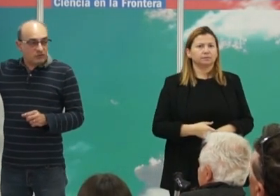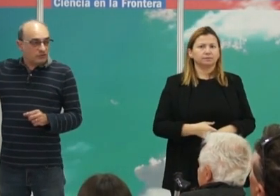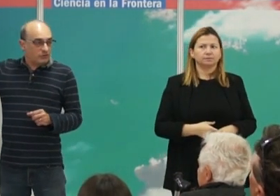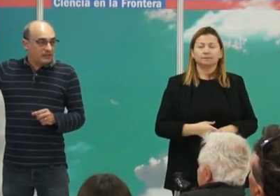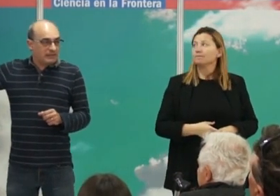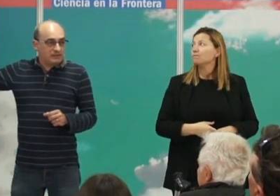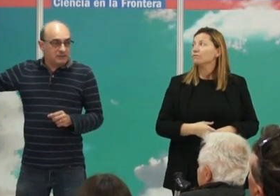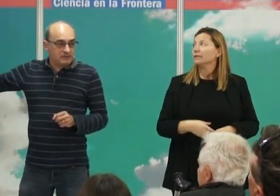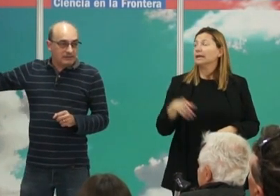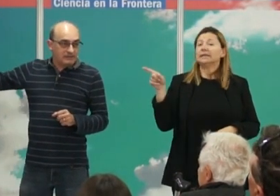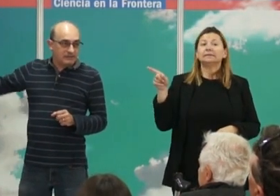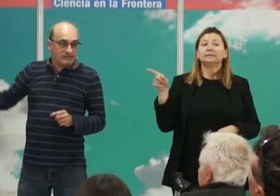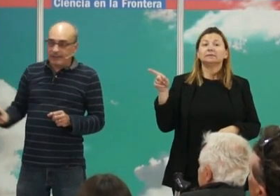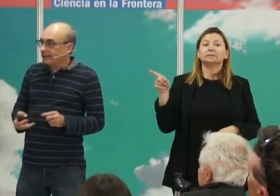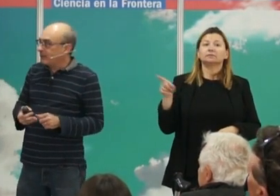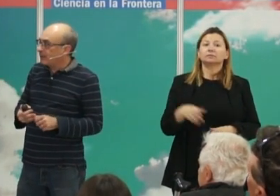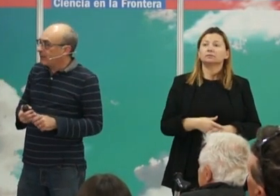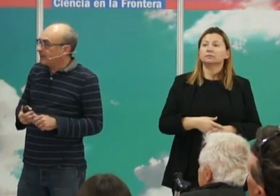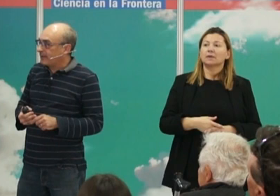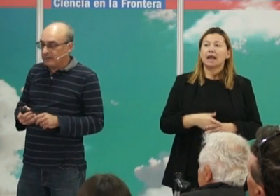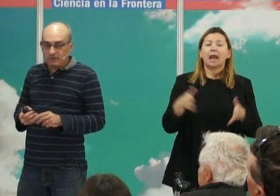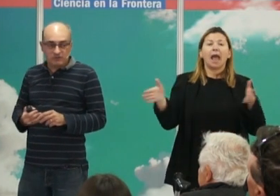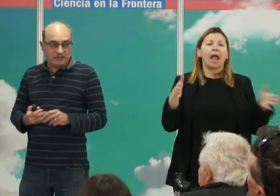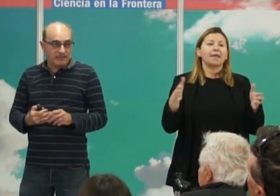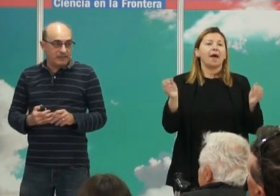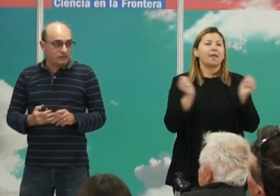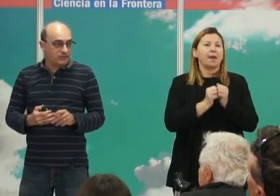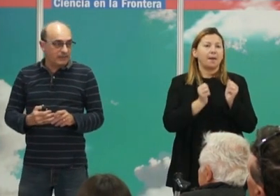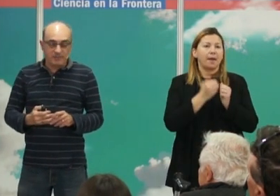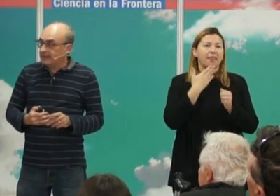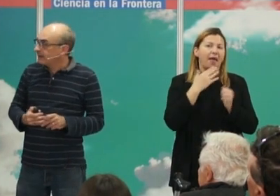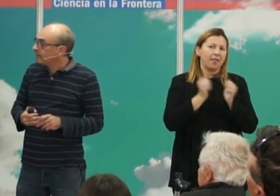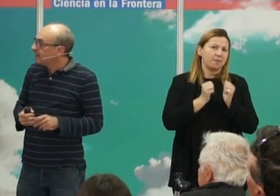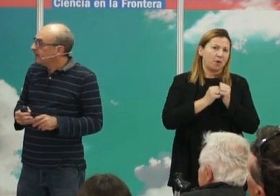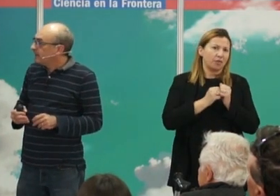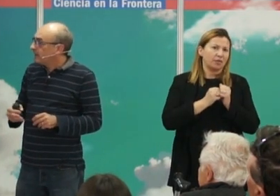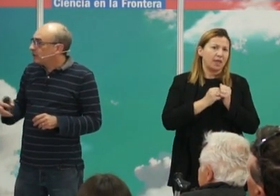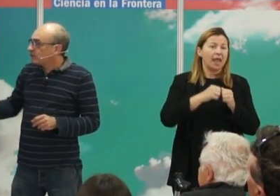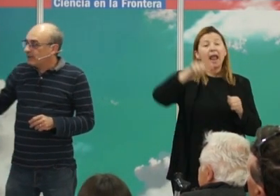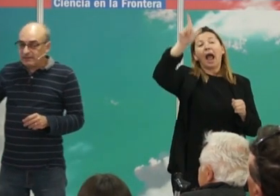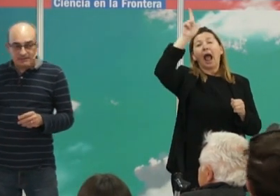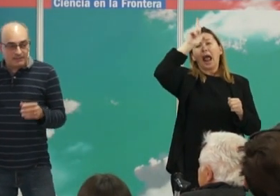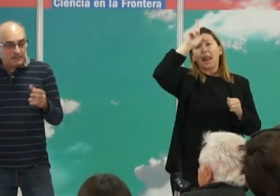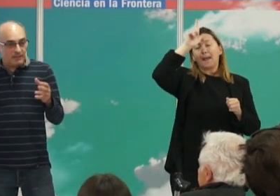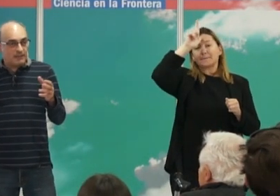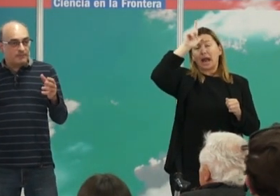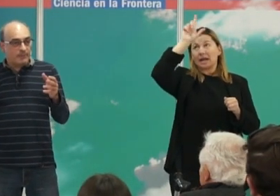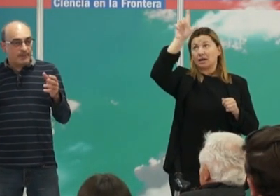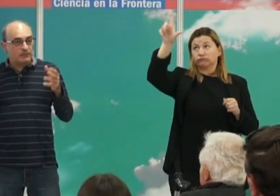Este es otro estudio genético en la edad del bronce en yacimientos del sur de Alemania en los cuales